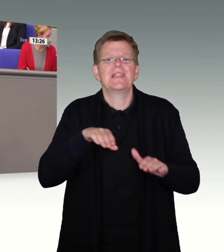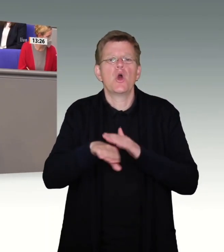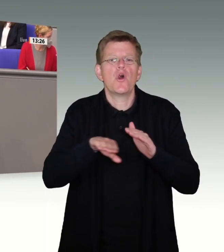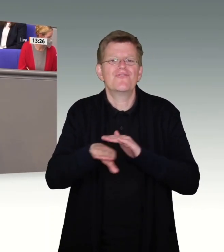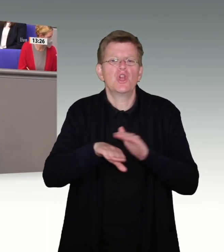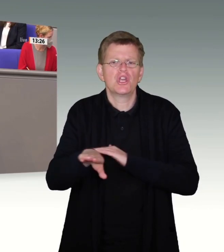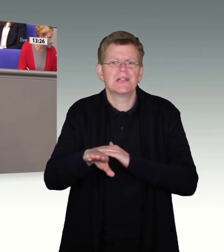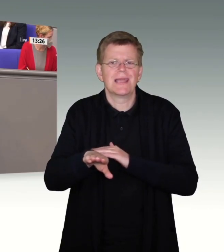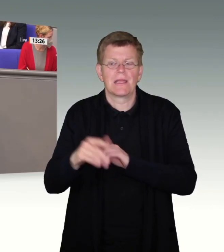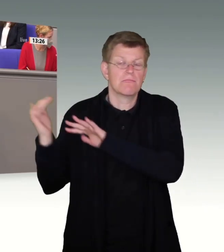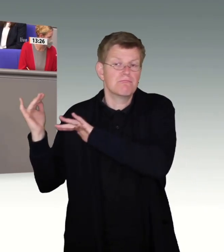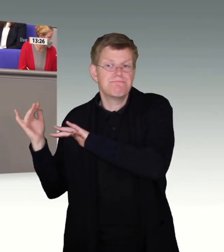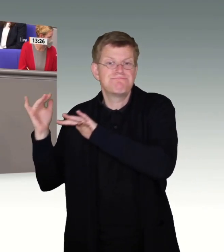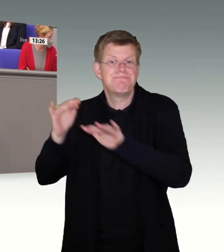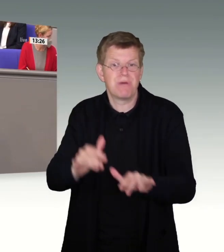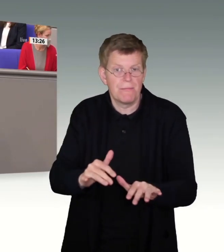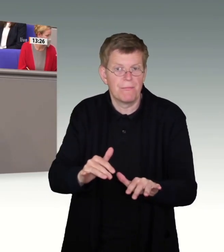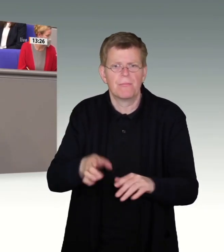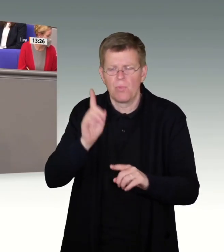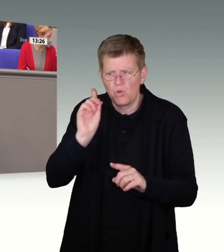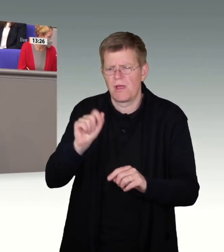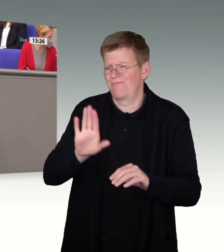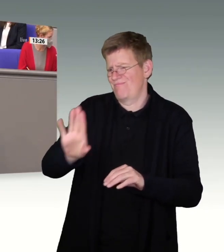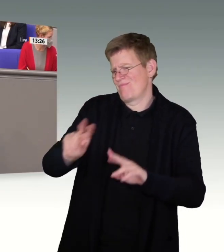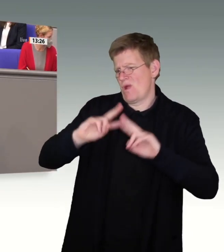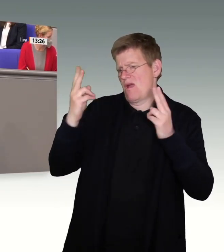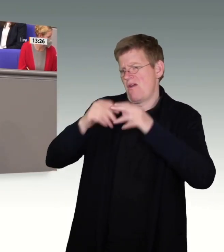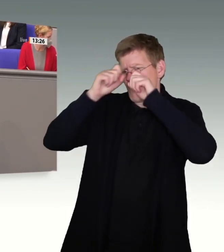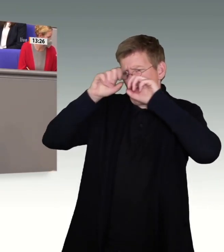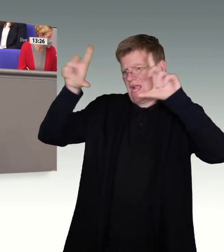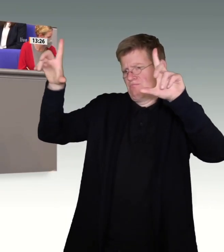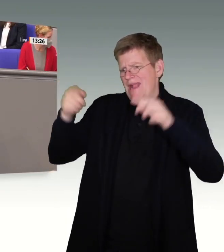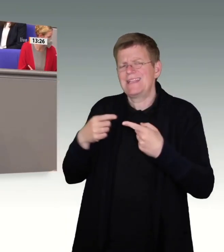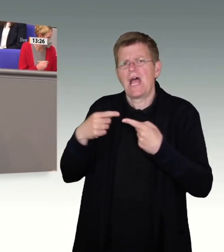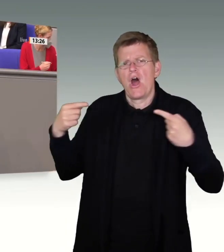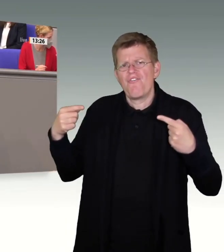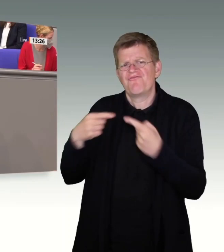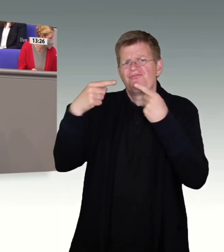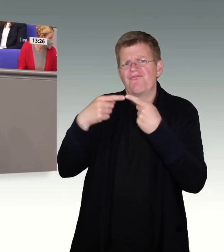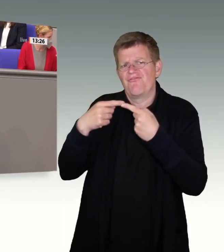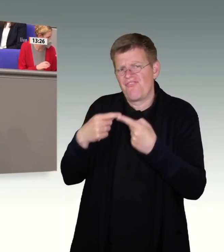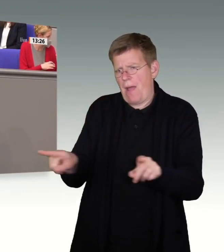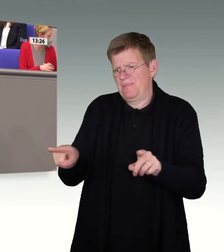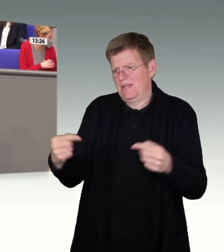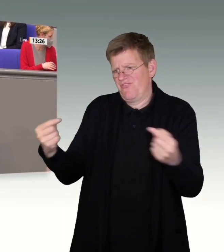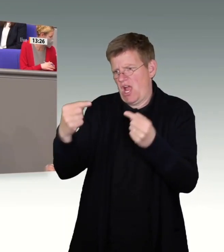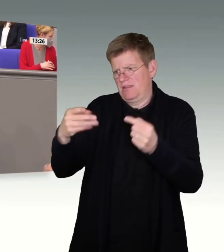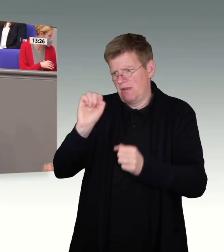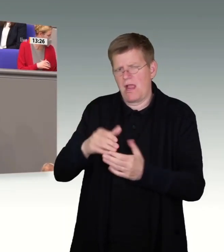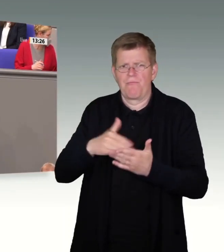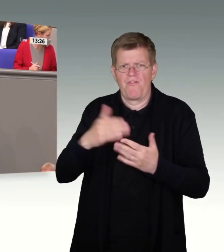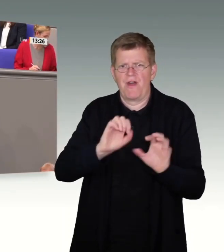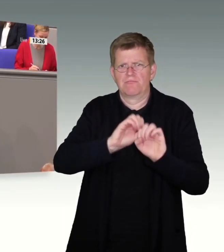Anzahl nach Deutschland kommen, damit Sie Ihr fremdenfeindliches Weltbild weiter verbreiten können. Das ist schlicht und